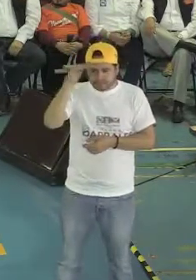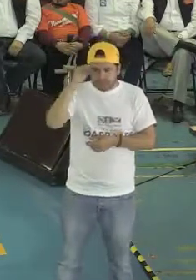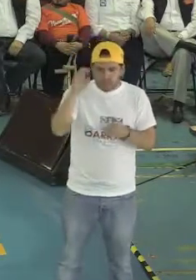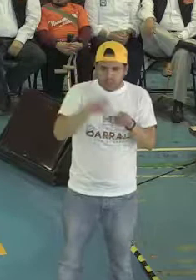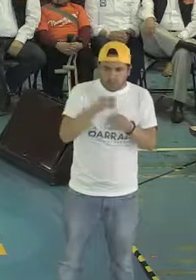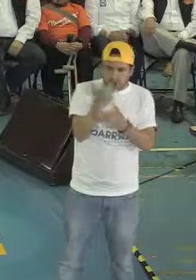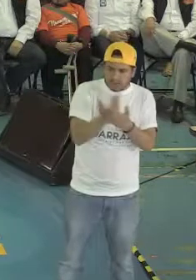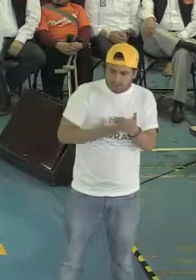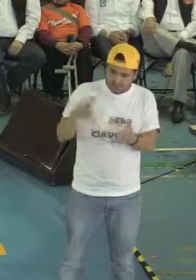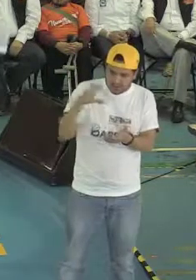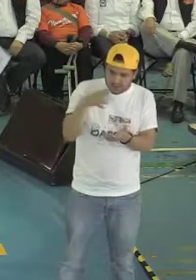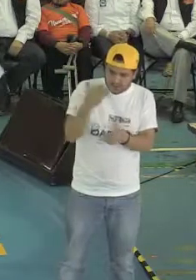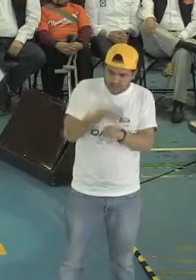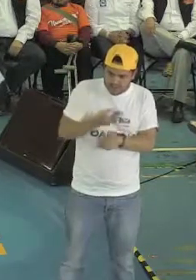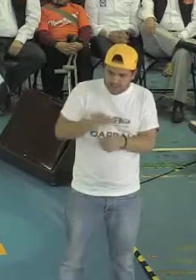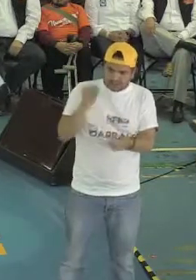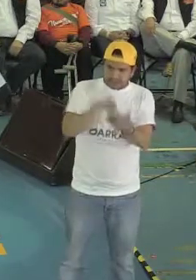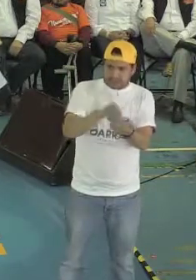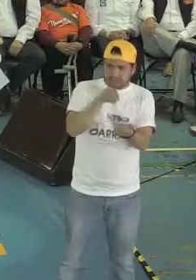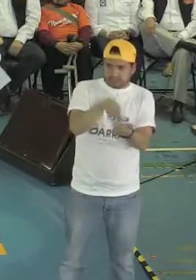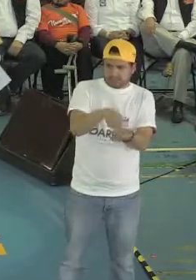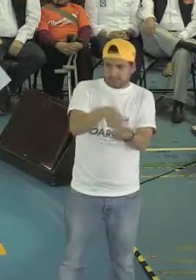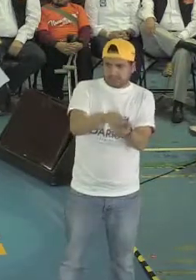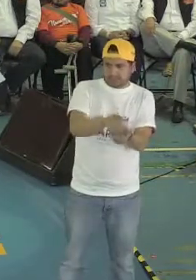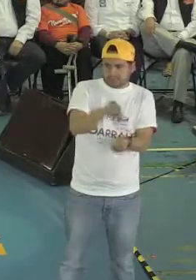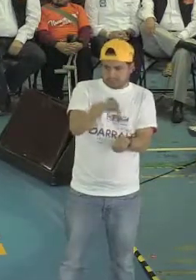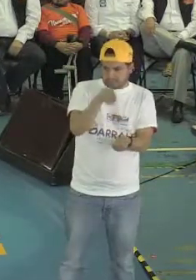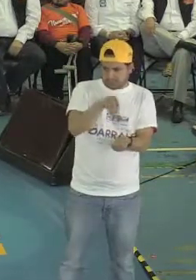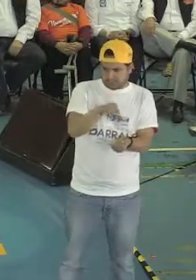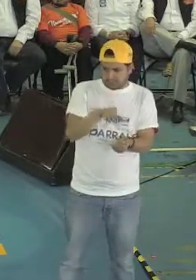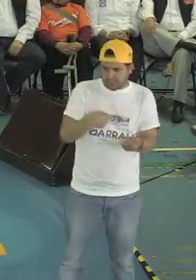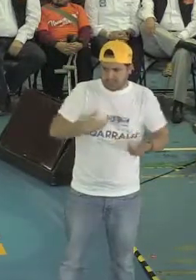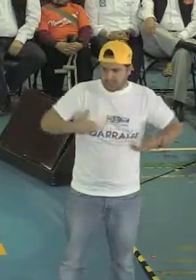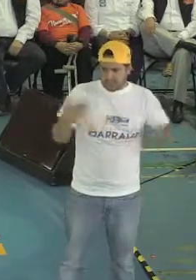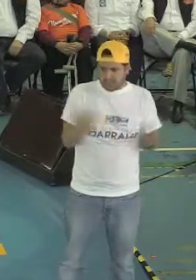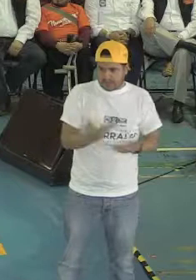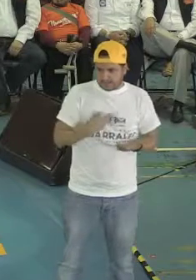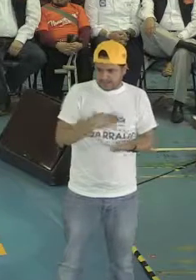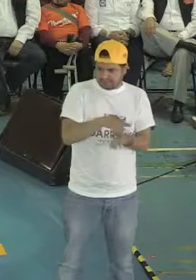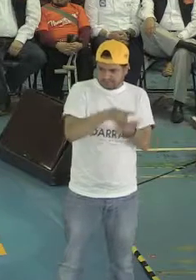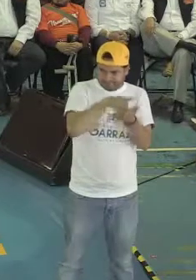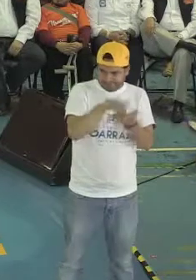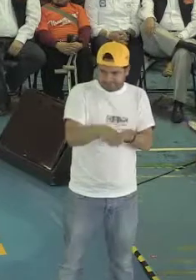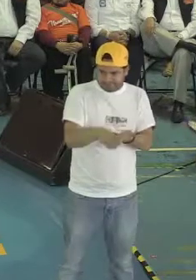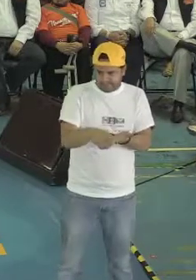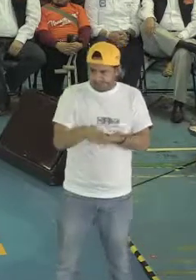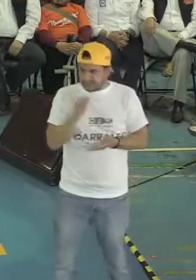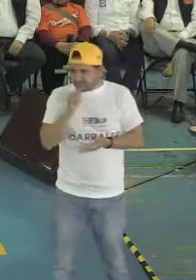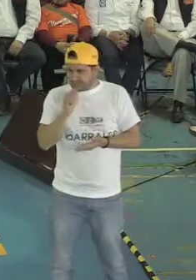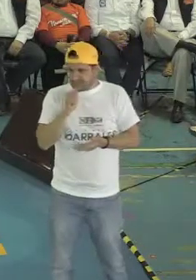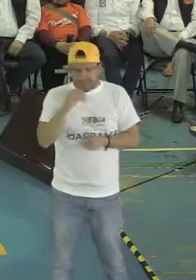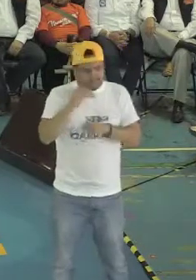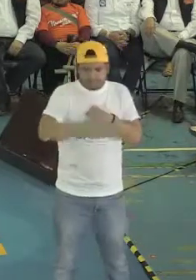Constitución que ya dio ese primer paso y ya los hace sujetos de derechos. Pero todavía no está terminada la